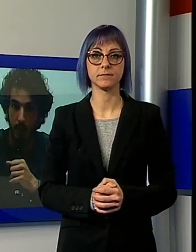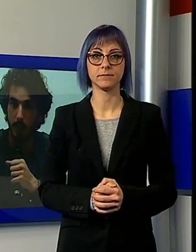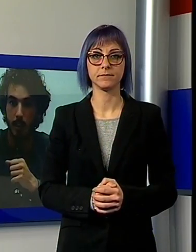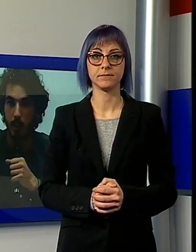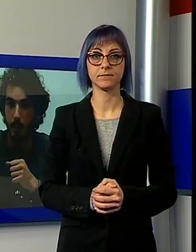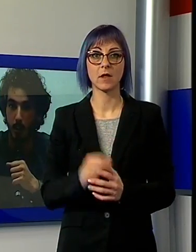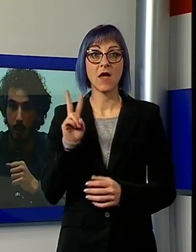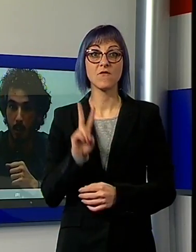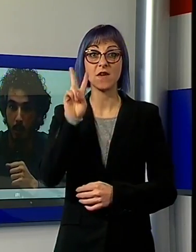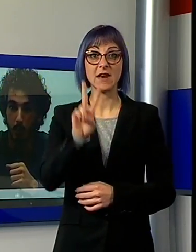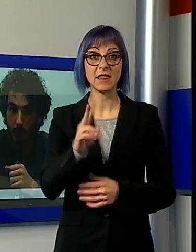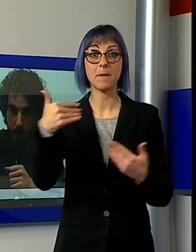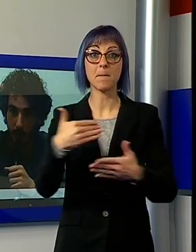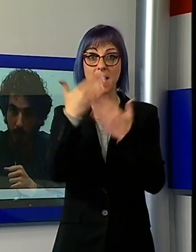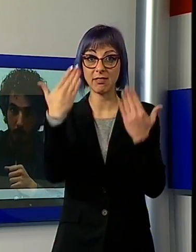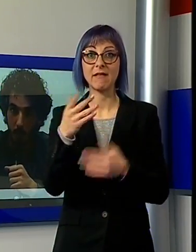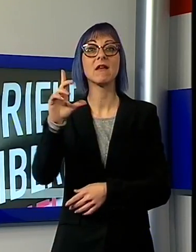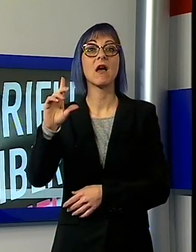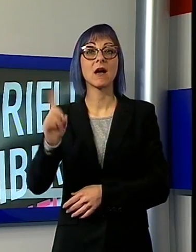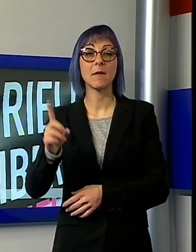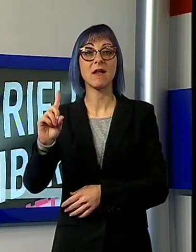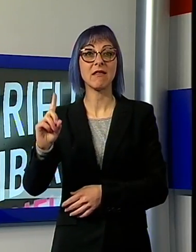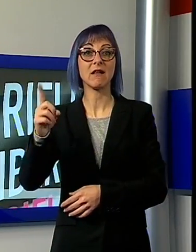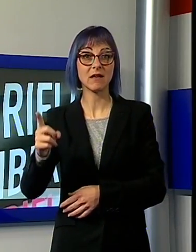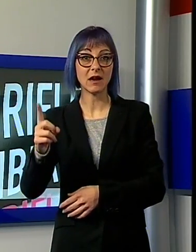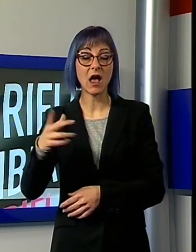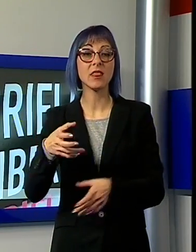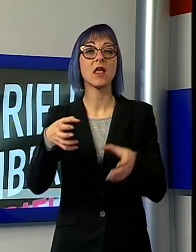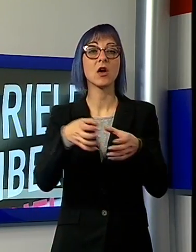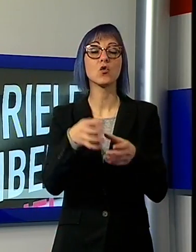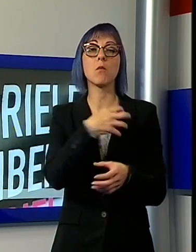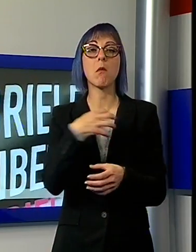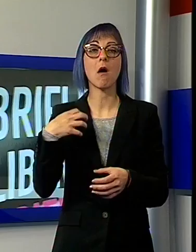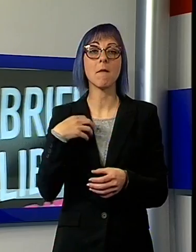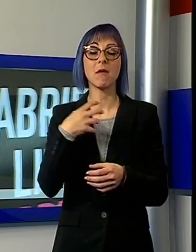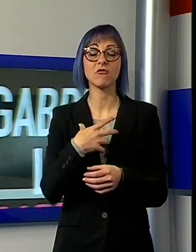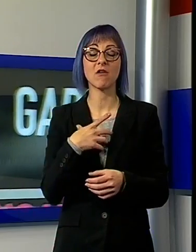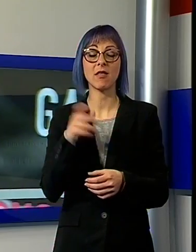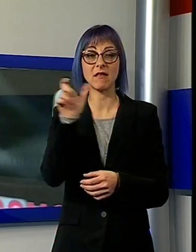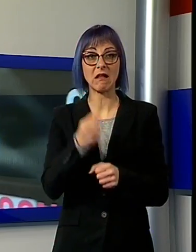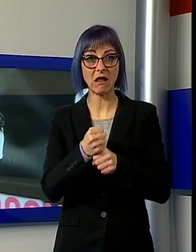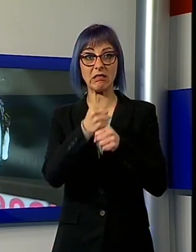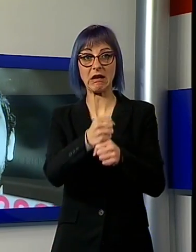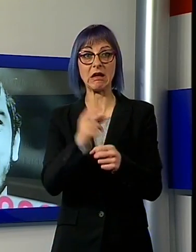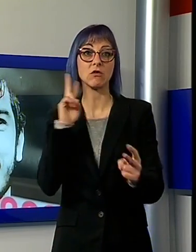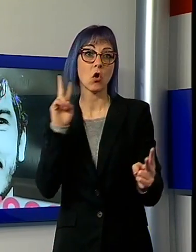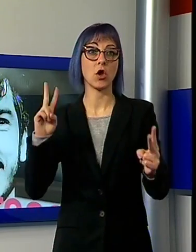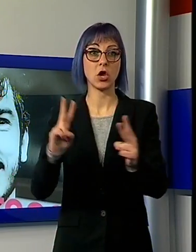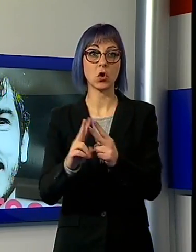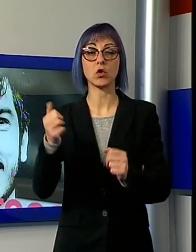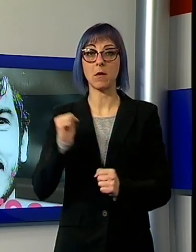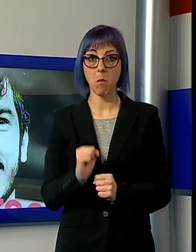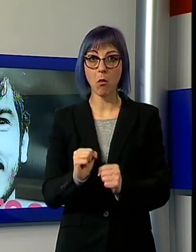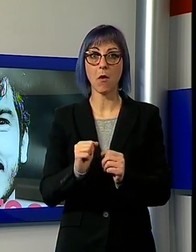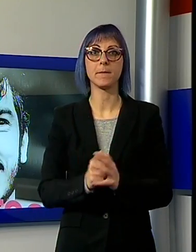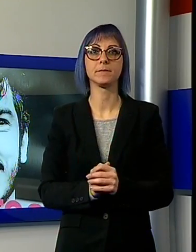Grande potrà incontrare una delegazione dell'ambasciata italiana. È questa la buona notizia dell'undicesimo giorno di detenzione in